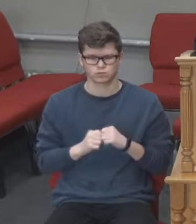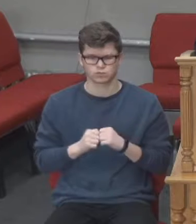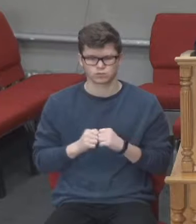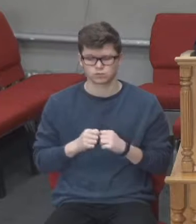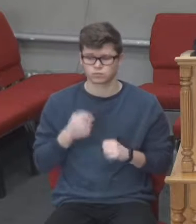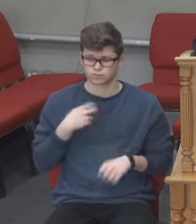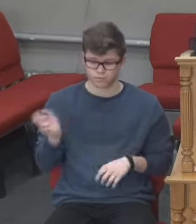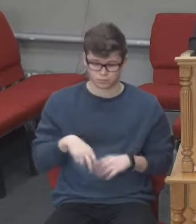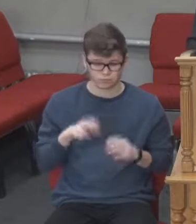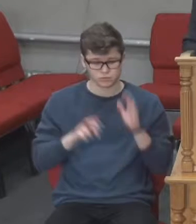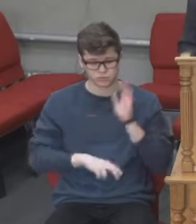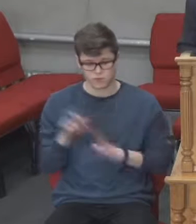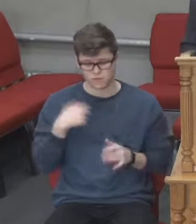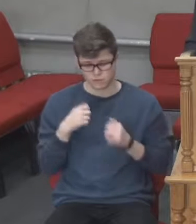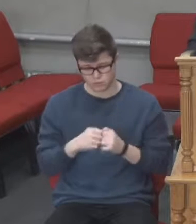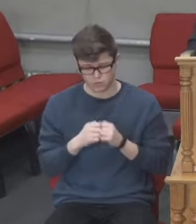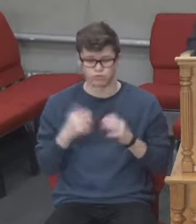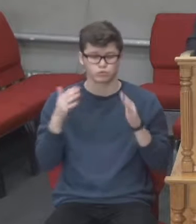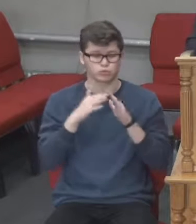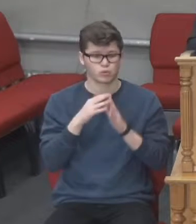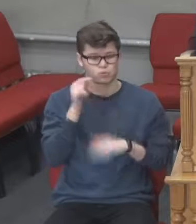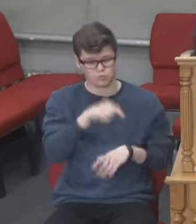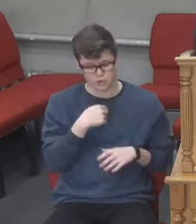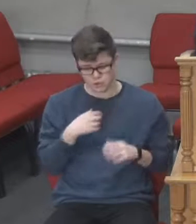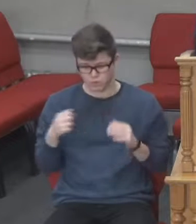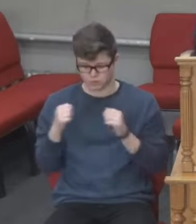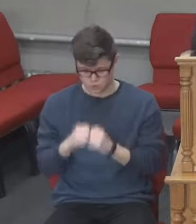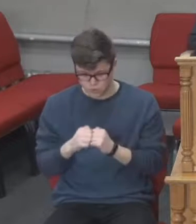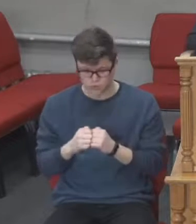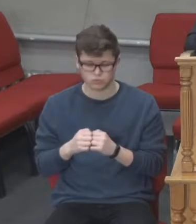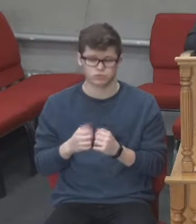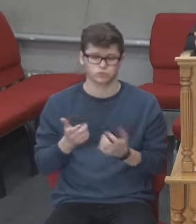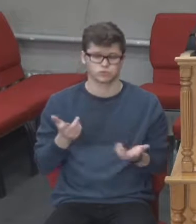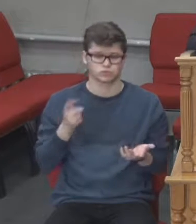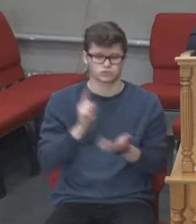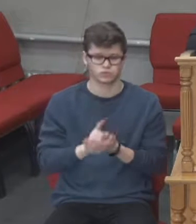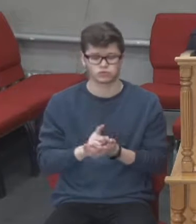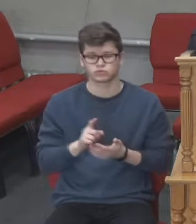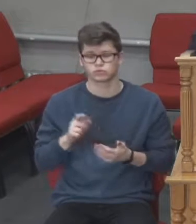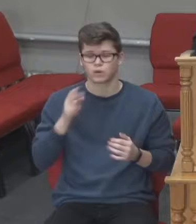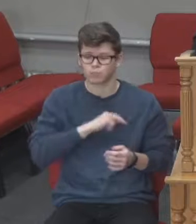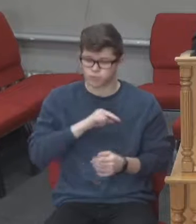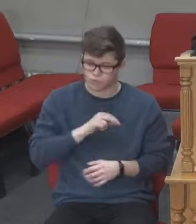приходячи в дім молитви, ми молимося, сидячи вдома, десь на роботі, ми маємо завжди